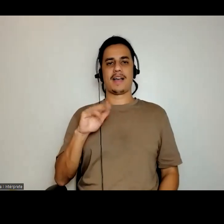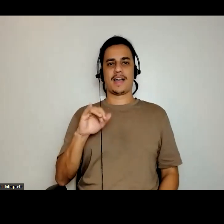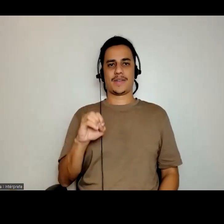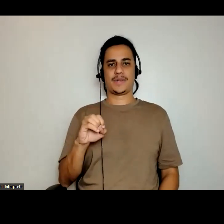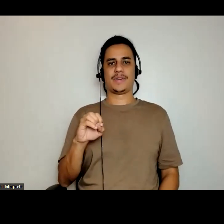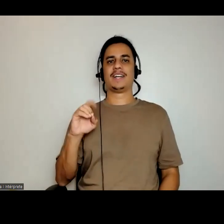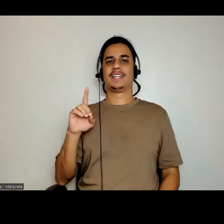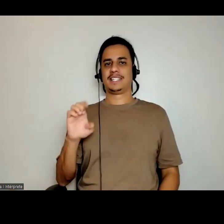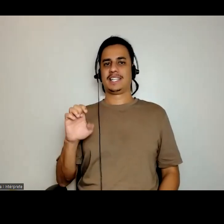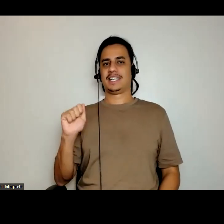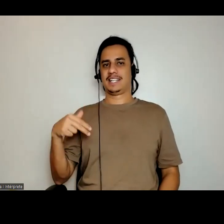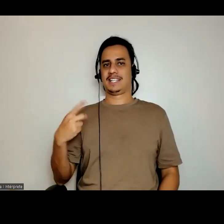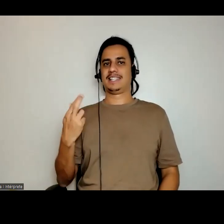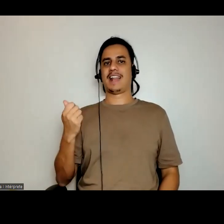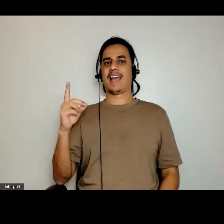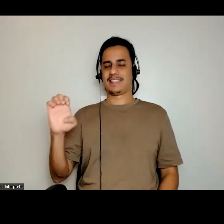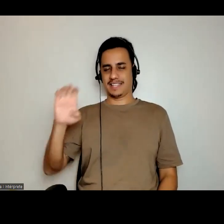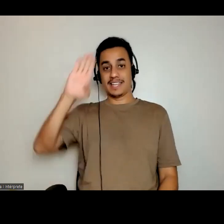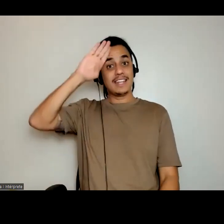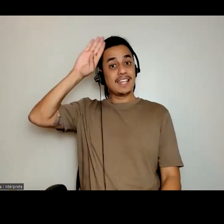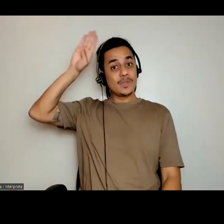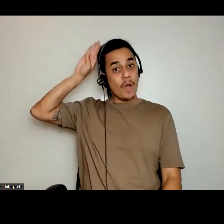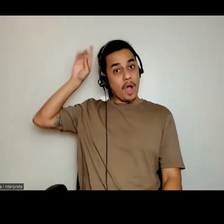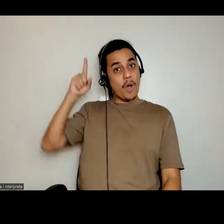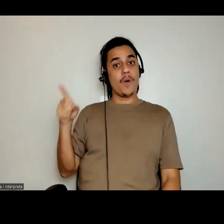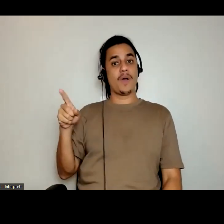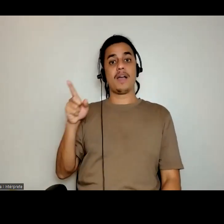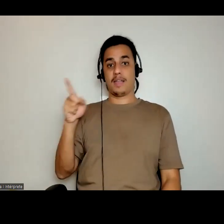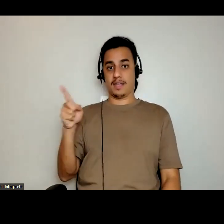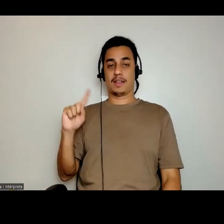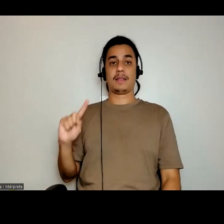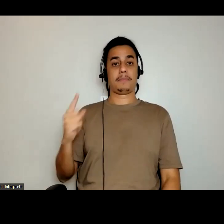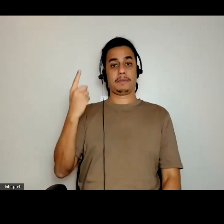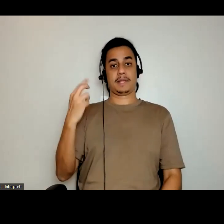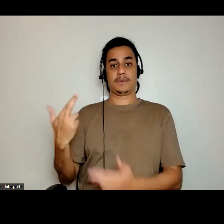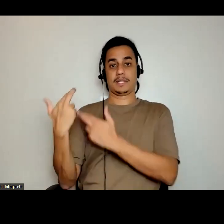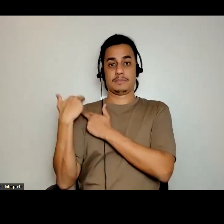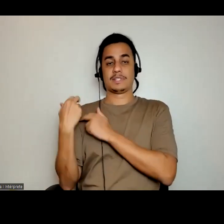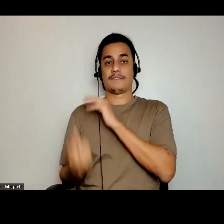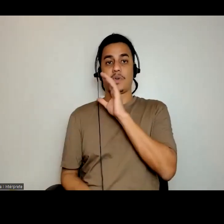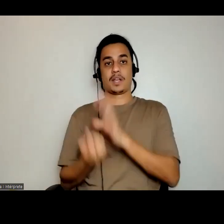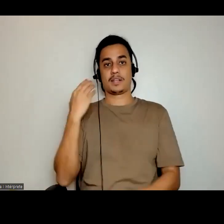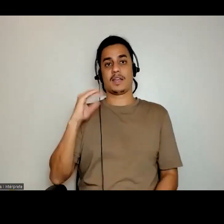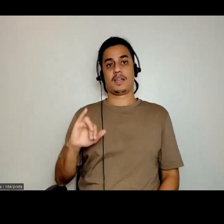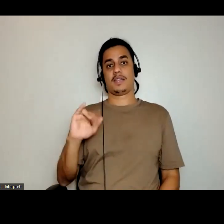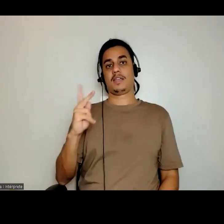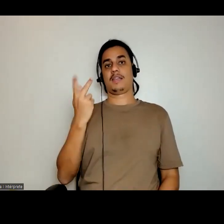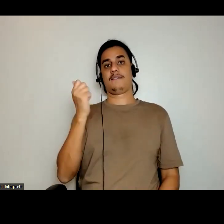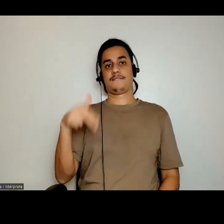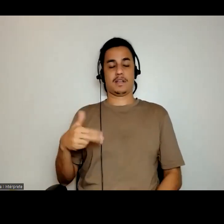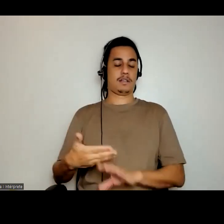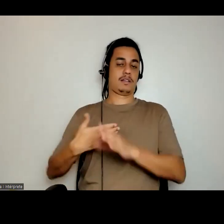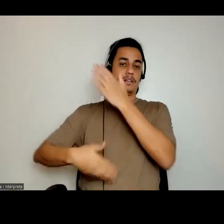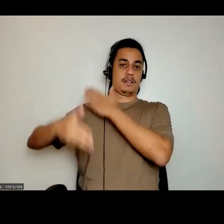intelectual, chamado Mário de Andrade, ele foi o primeiro responsável, pela criação do IPHAN, na ditadura marguista,